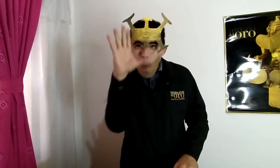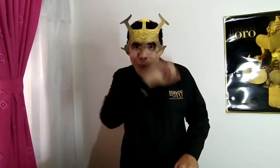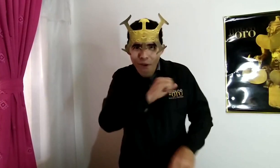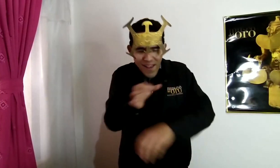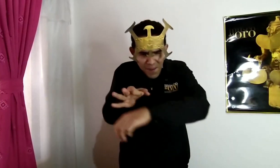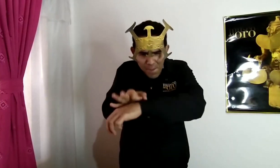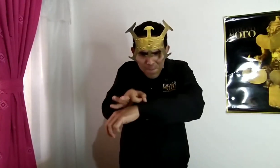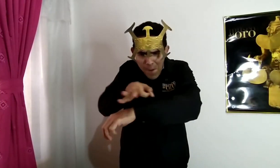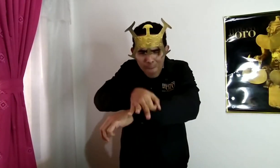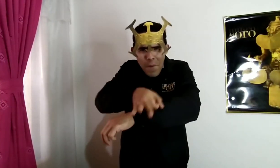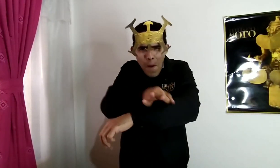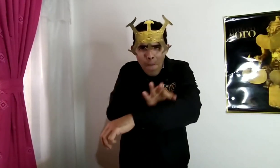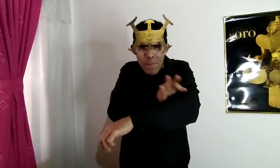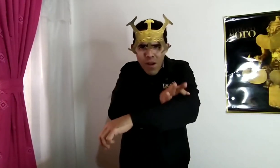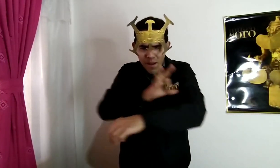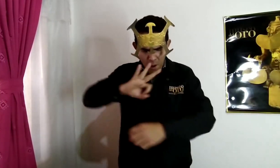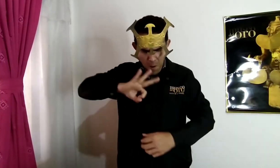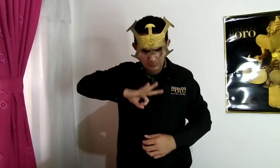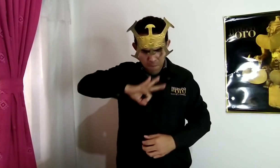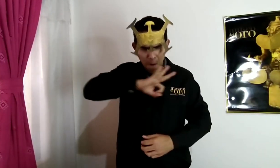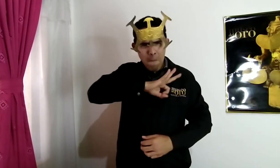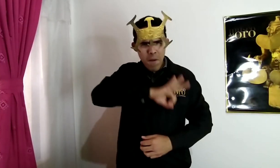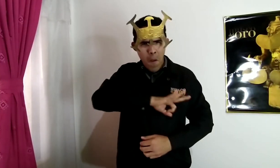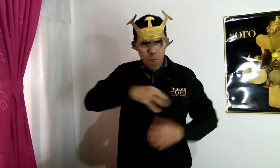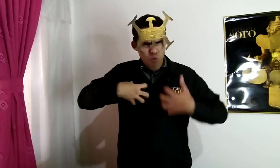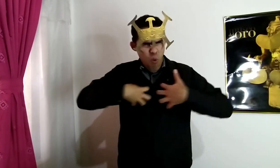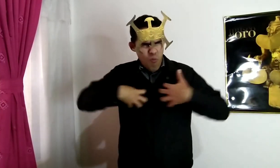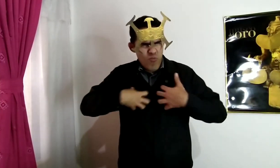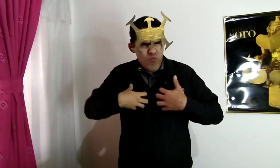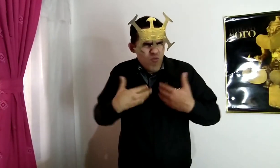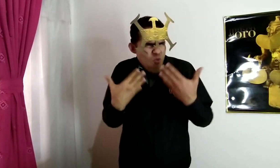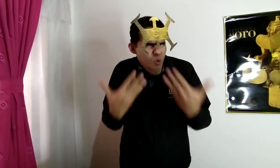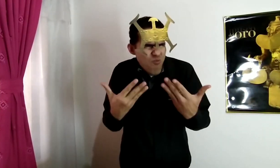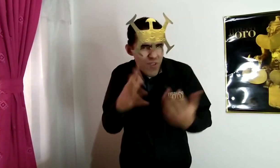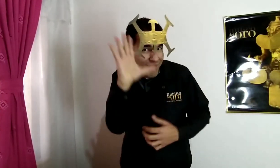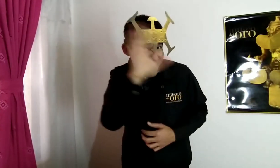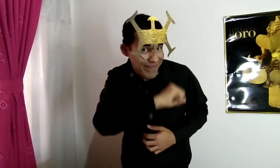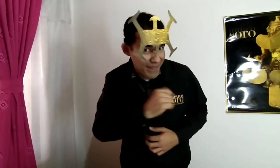¿Te fijaste en las manchas de la piel? ¿Qué animal será?